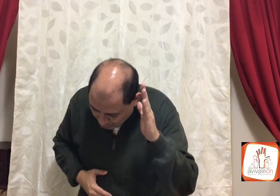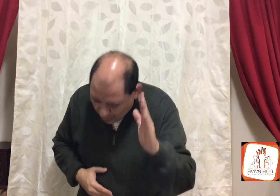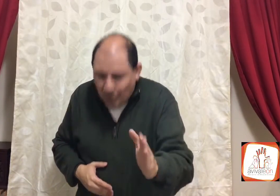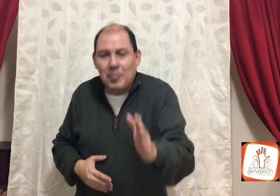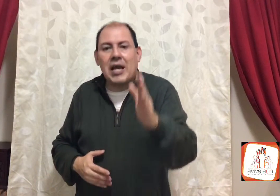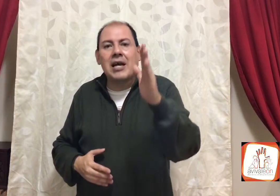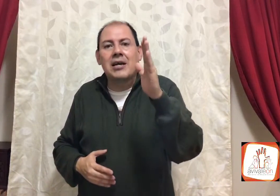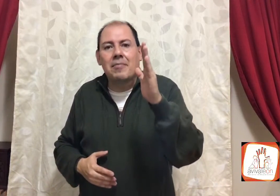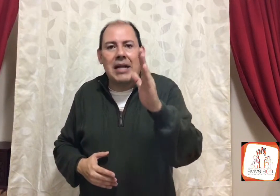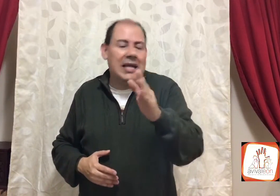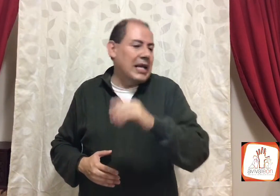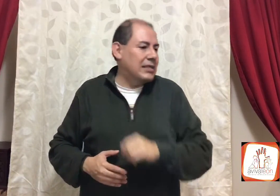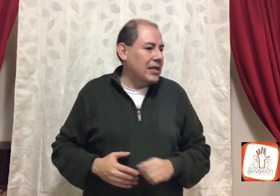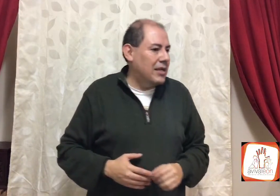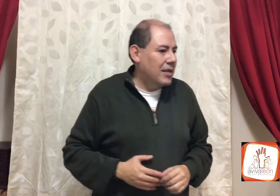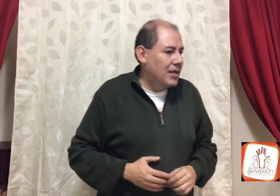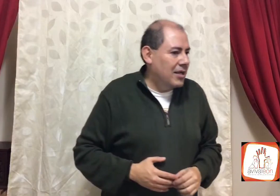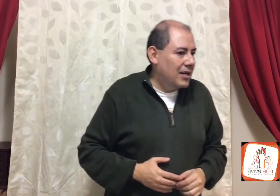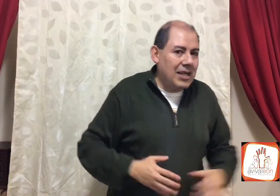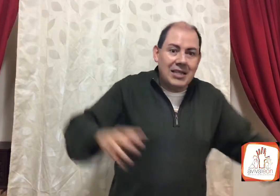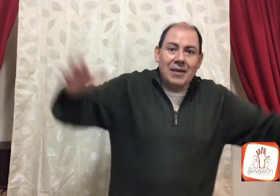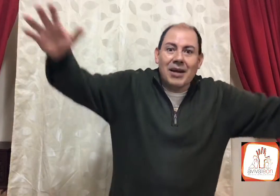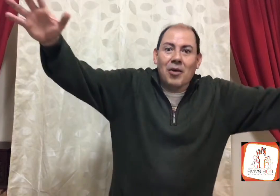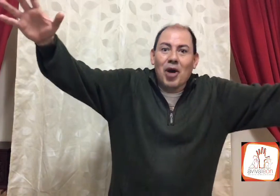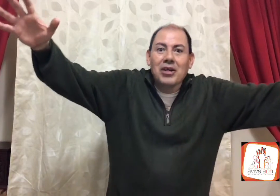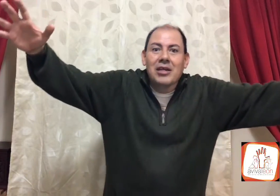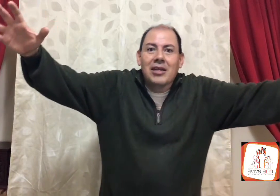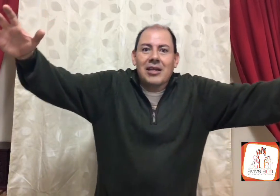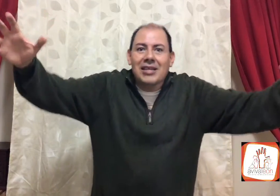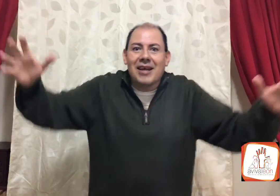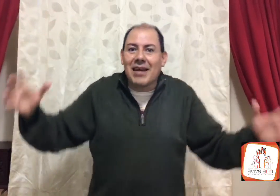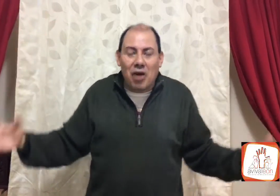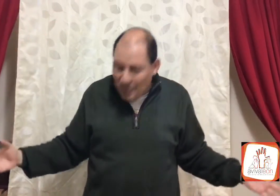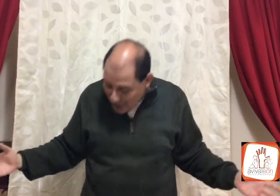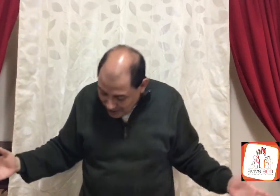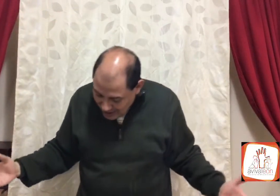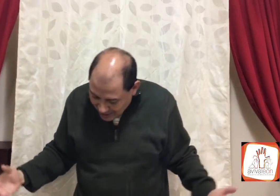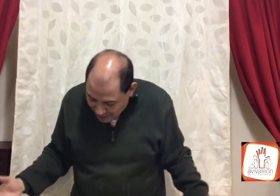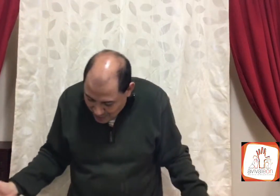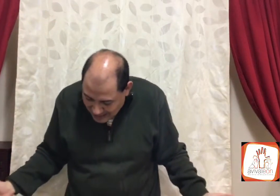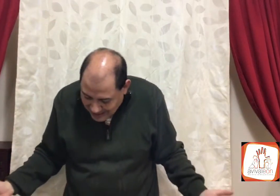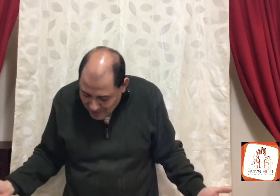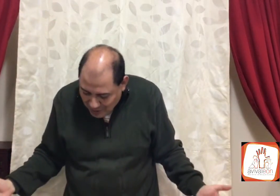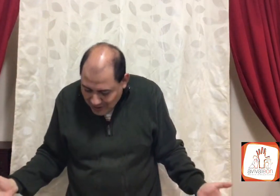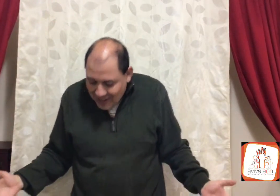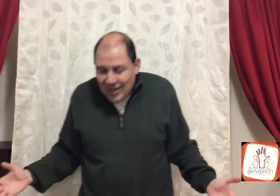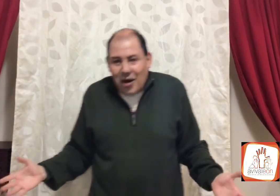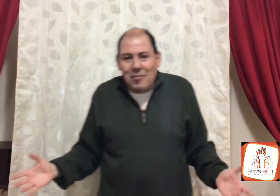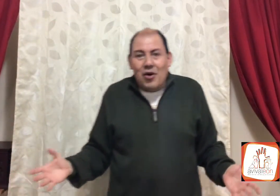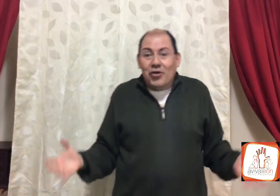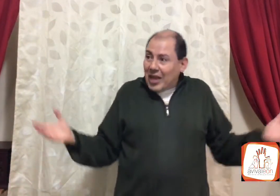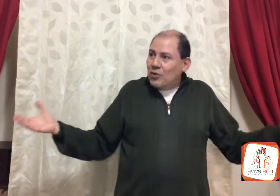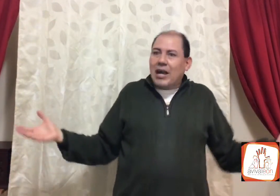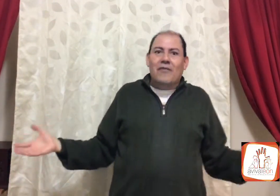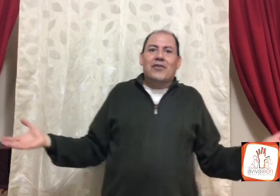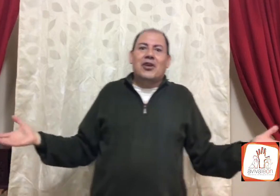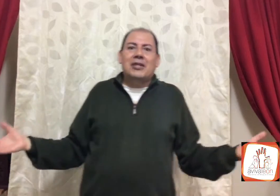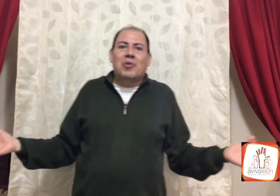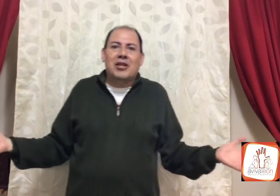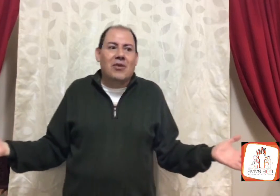propia manera de ser, ¿quieres saber cómo? ¿quieres saber cómo? ¿cómo lo hacemos? ¿cómo? o tengo una confusión espiritual,